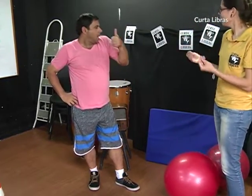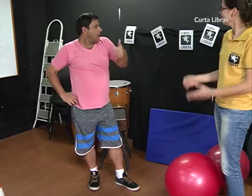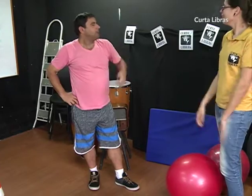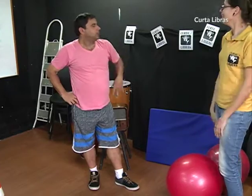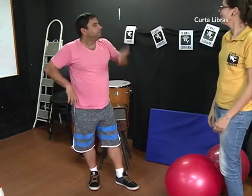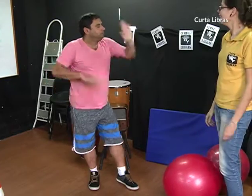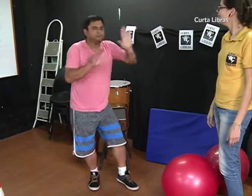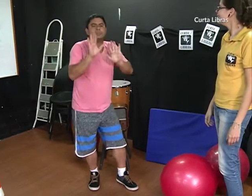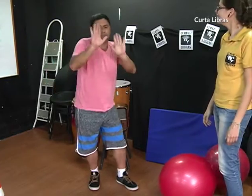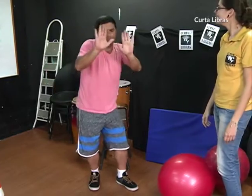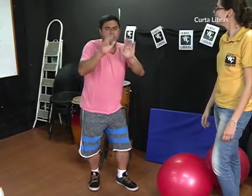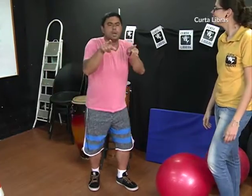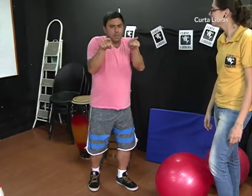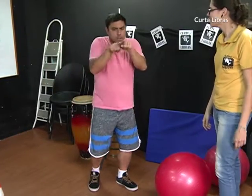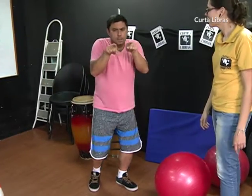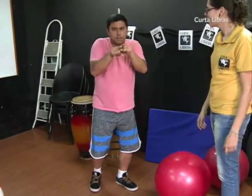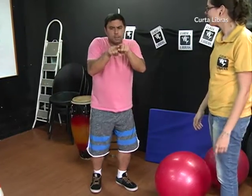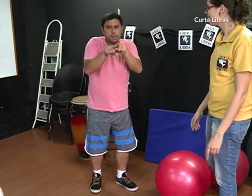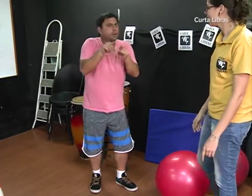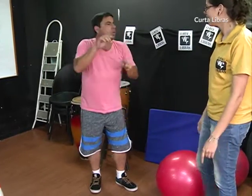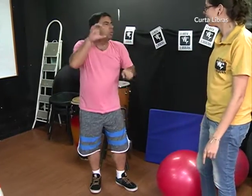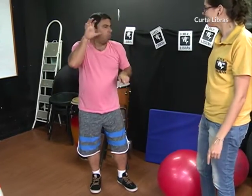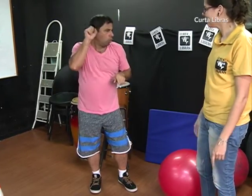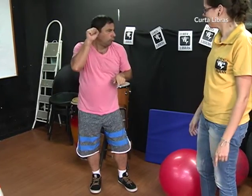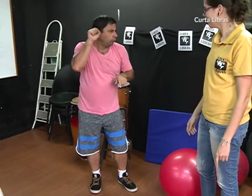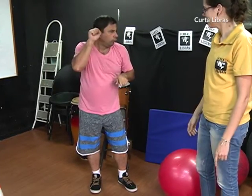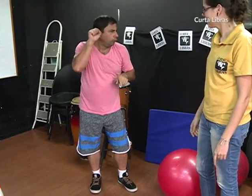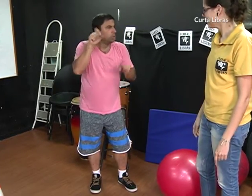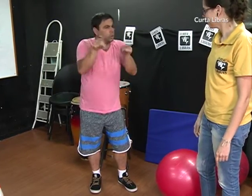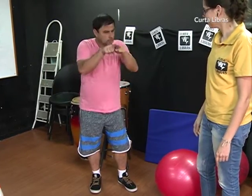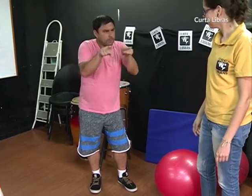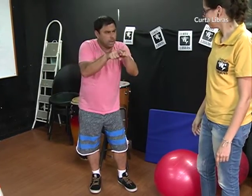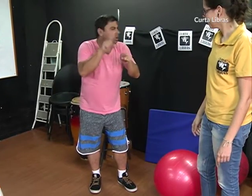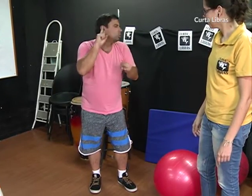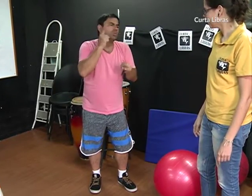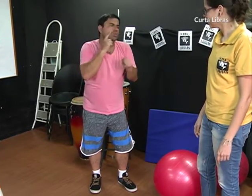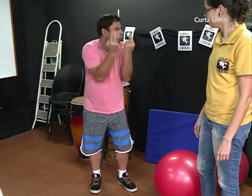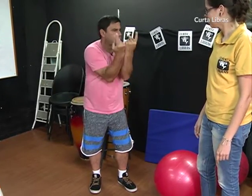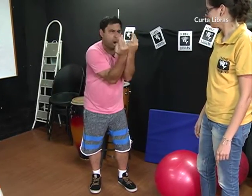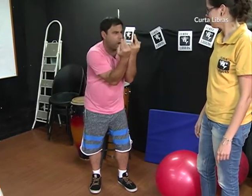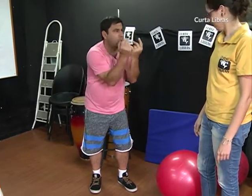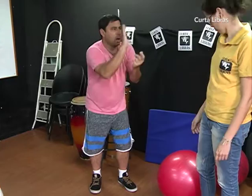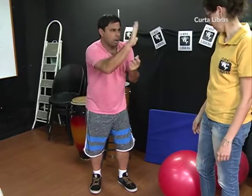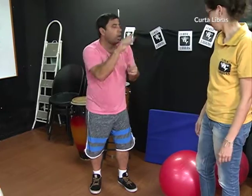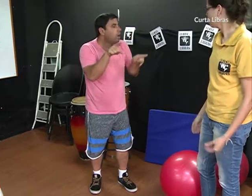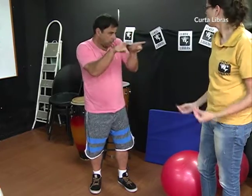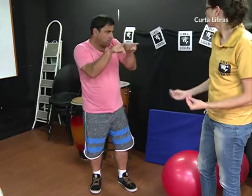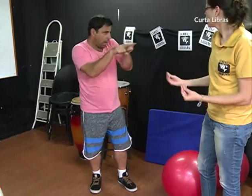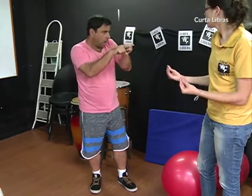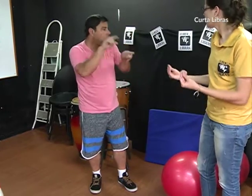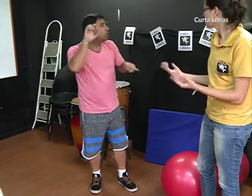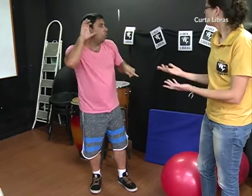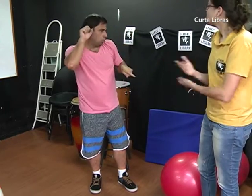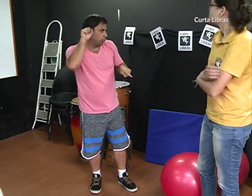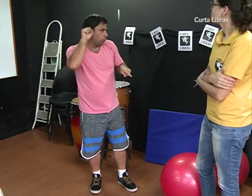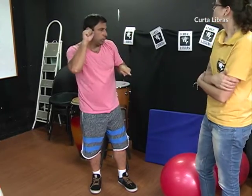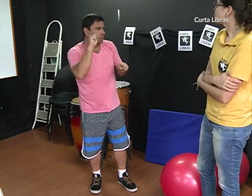acontece com os ouvintes também. Surdos e ouvintes da mesma forma. Com os ouvintes, posso usar classificadores e contar